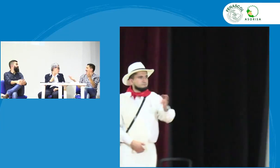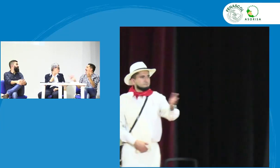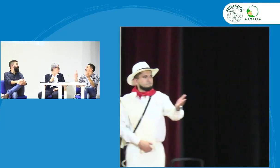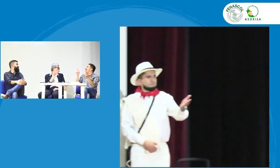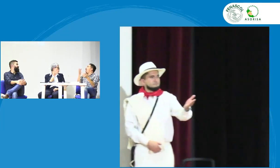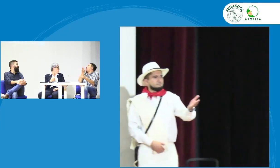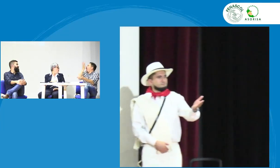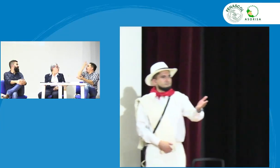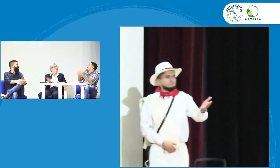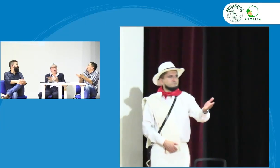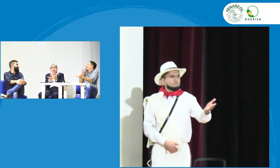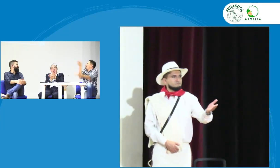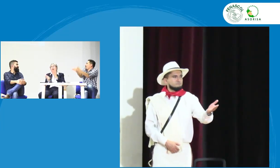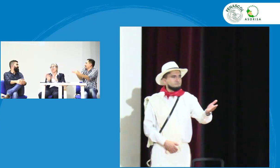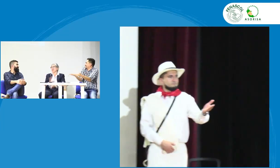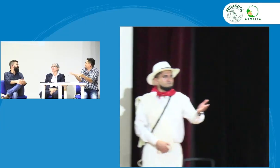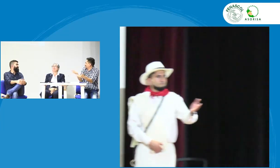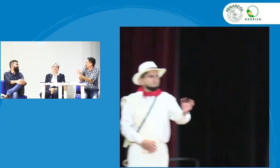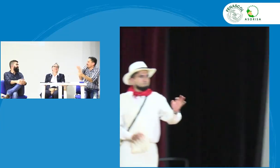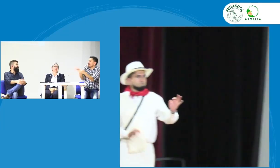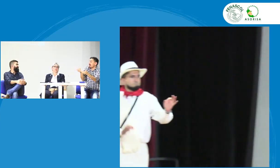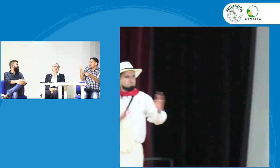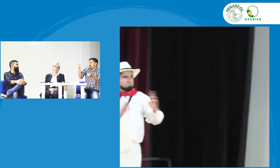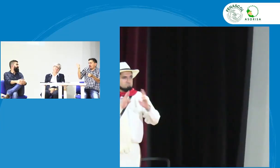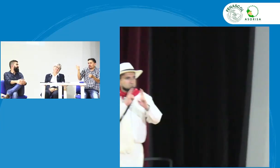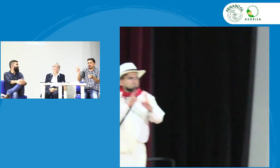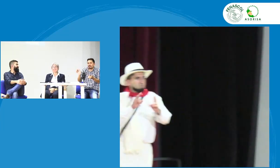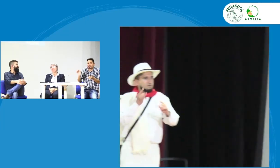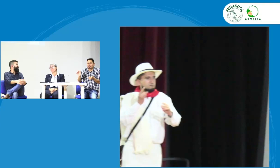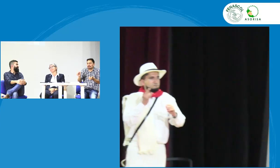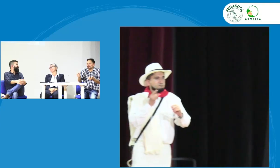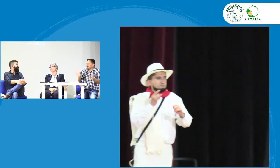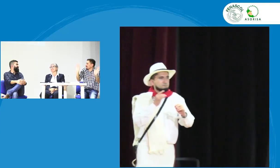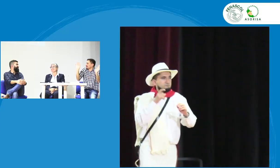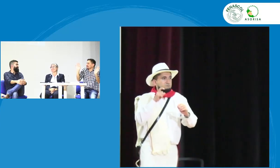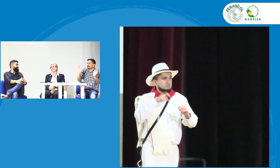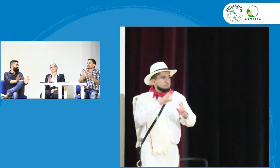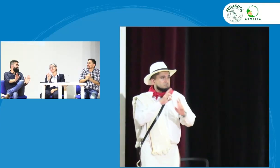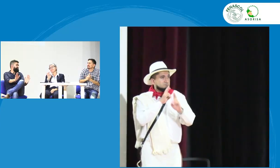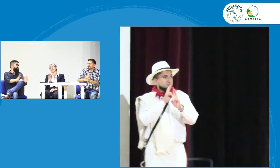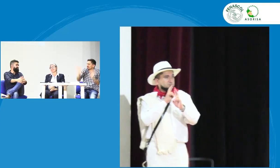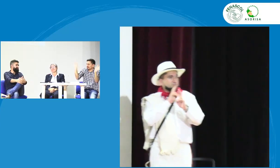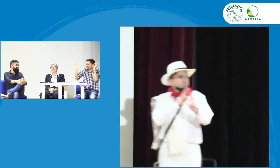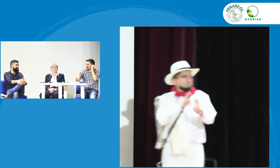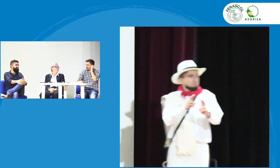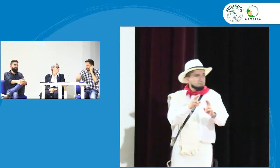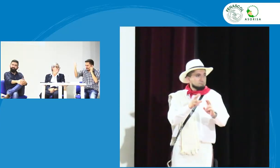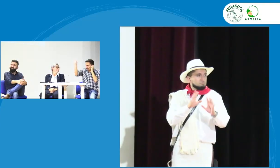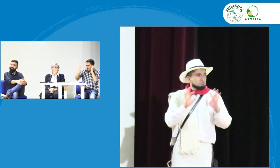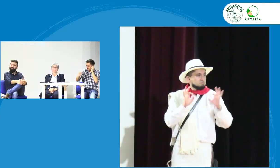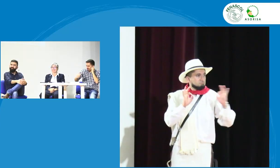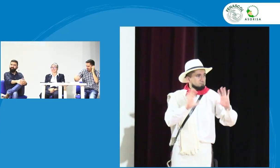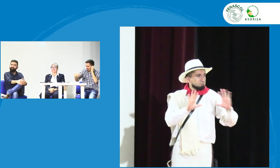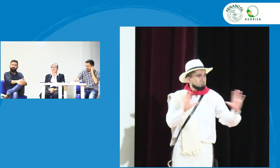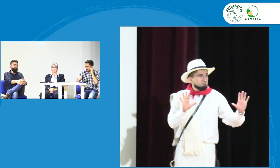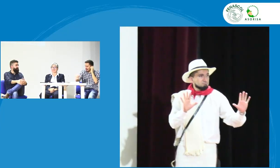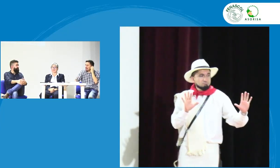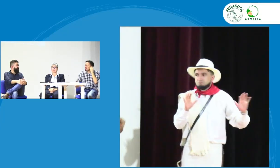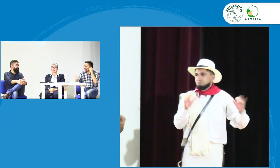excelente muy bien dice Joanny ah bueno no fue una opinión no fue una pregunta quien quisiera responder muy yo tomé